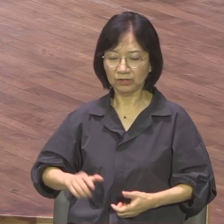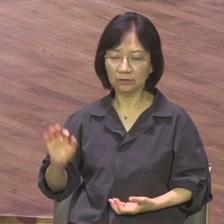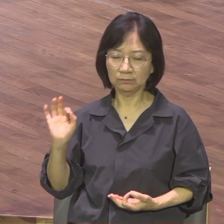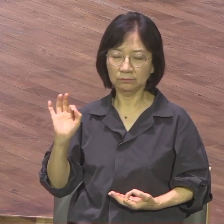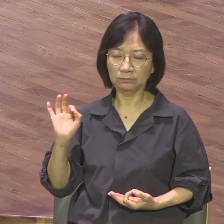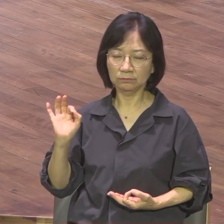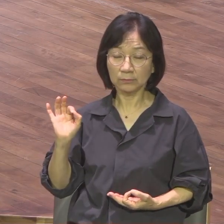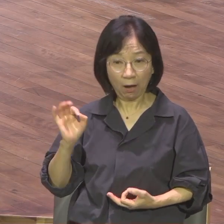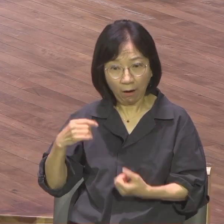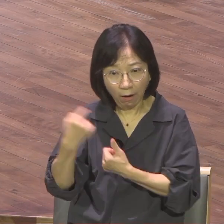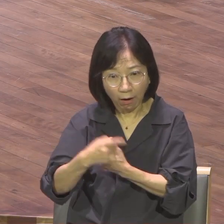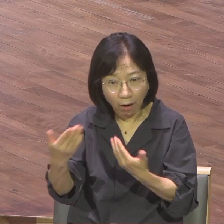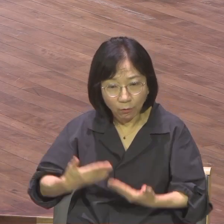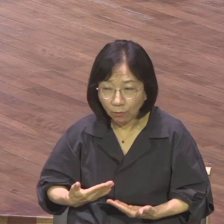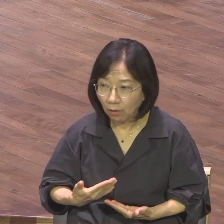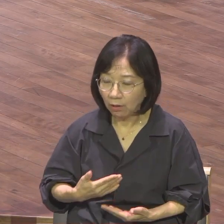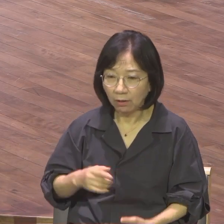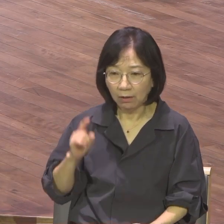어쩌면 가정은 완전 사각지대예요 지금